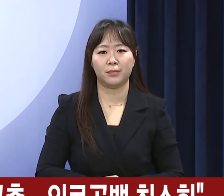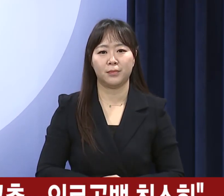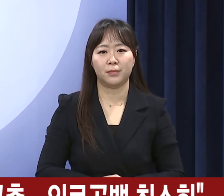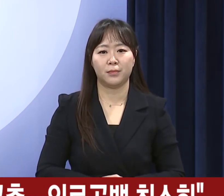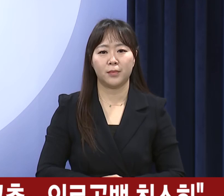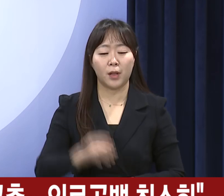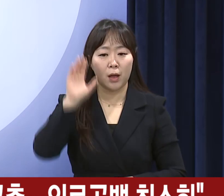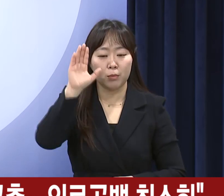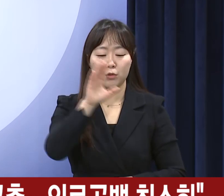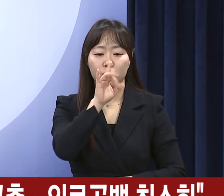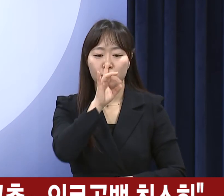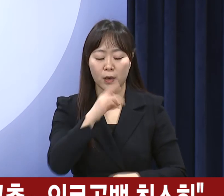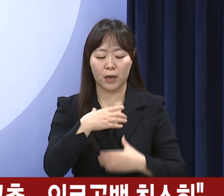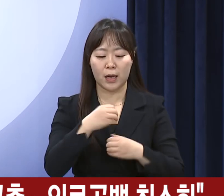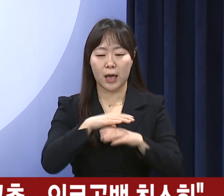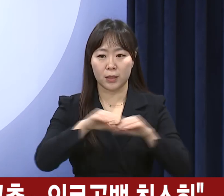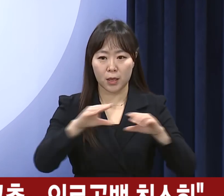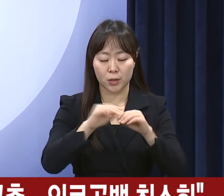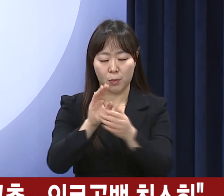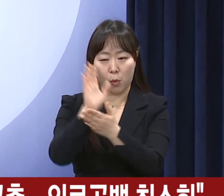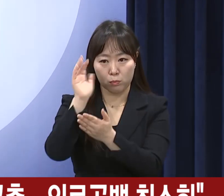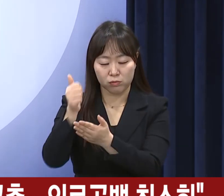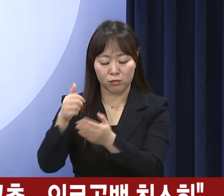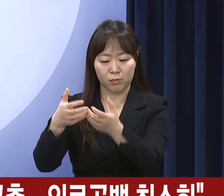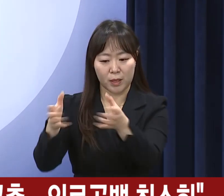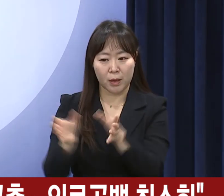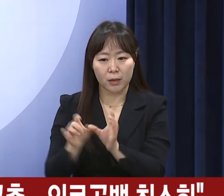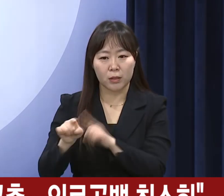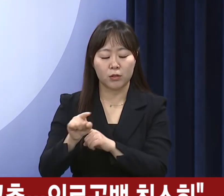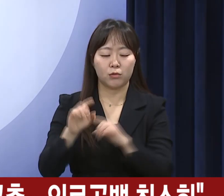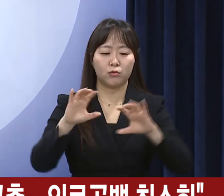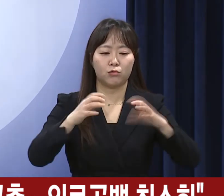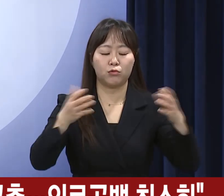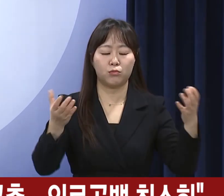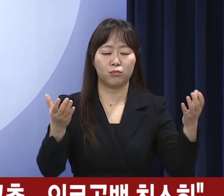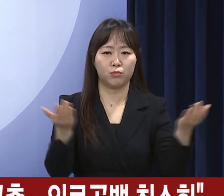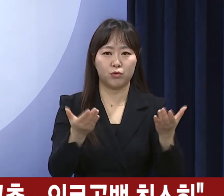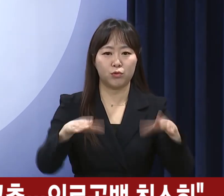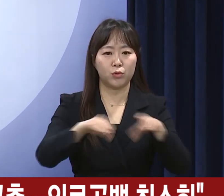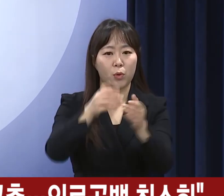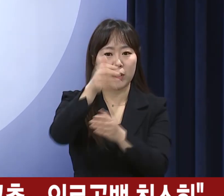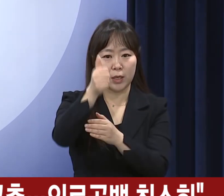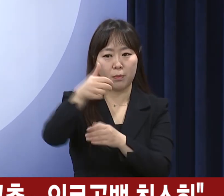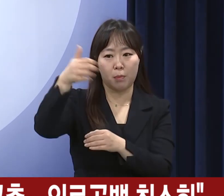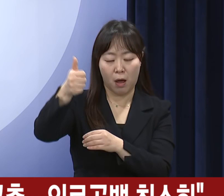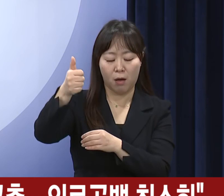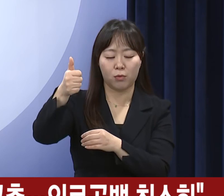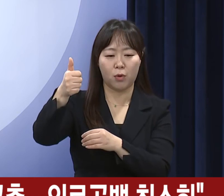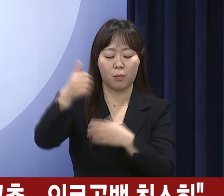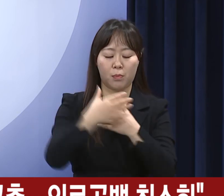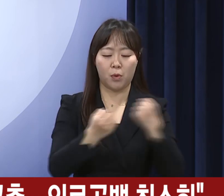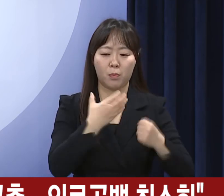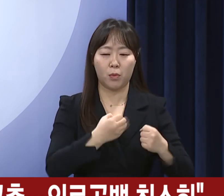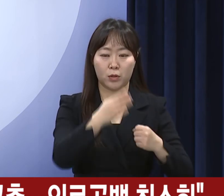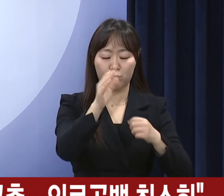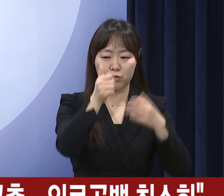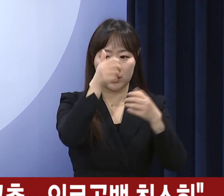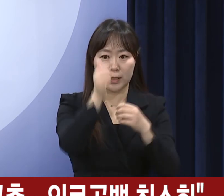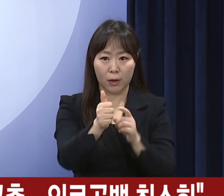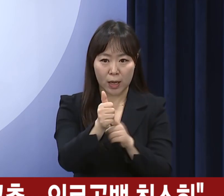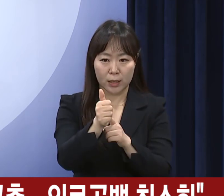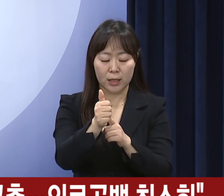앞으로 중앙재난안전대책본부는 국무총리를 본부장으로 하고 보건복지부 장관이